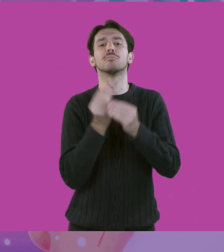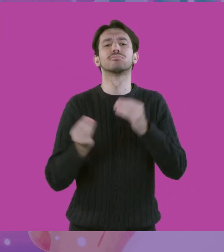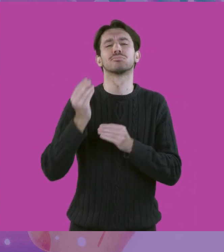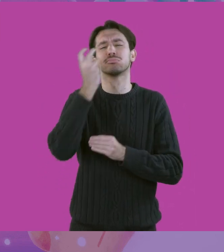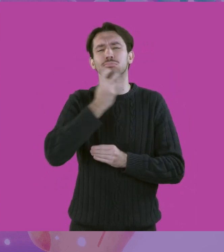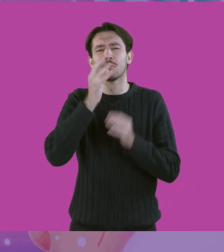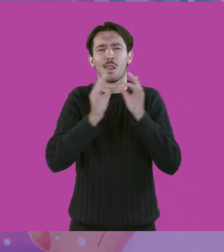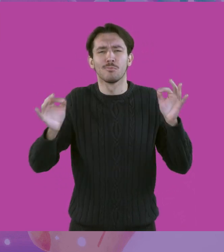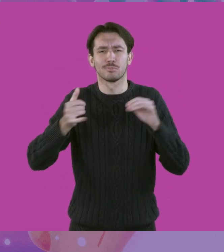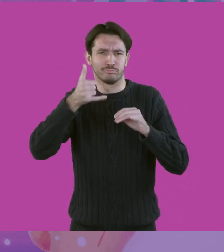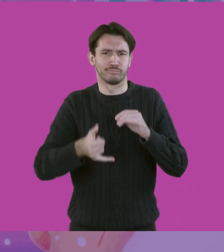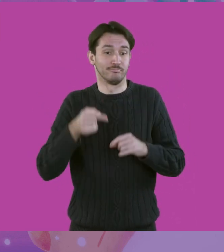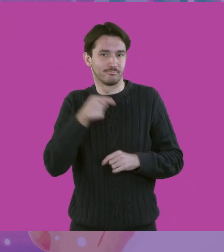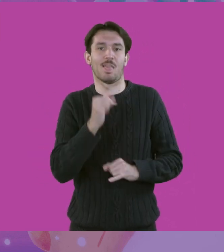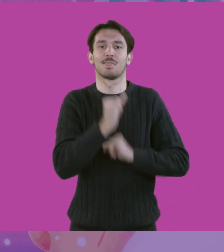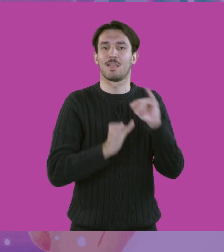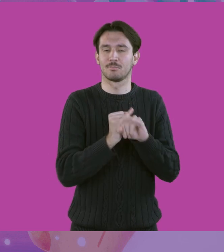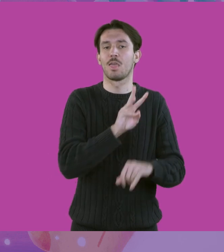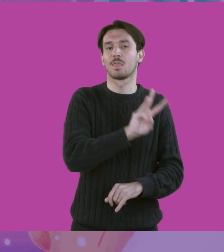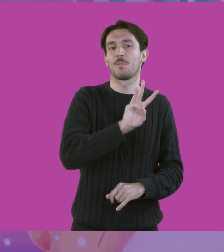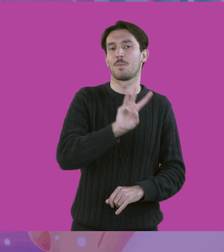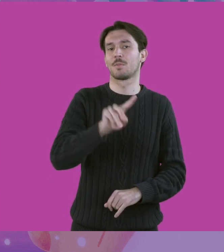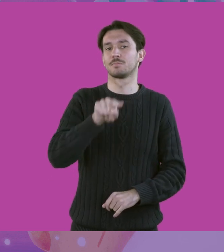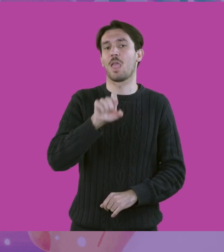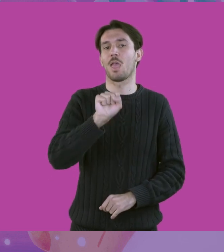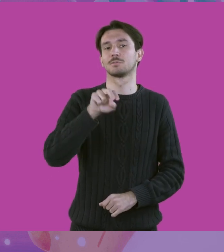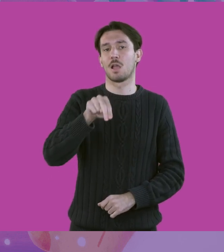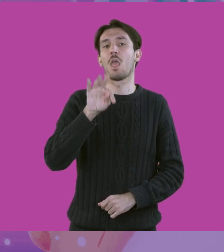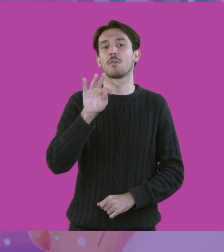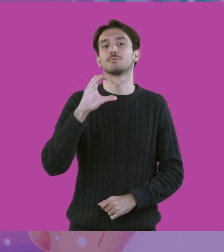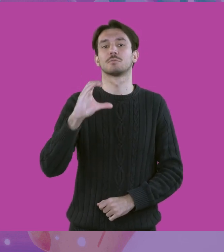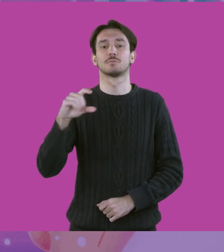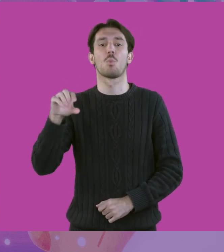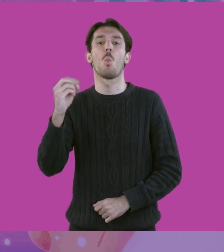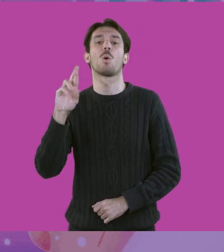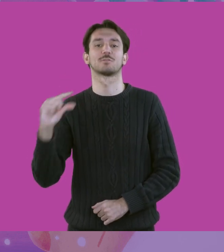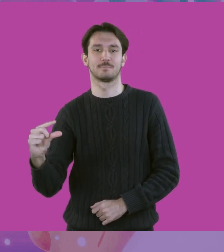Περισσότερα www.snfcc.org